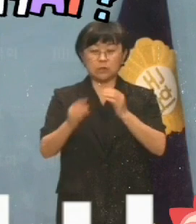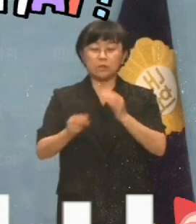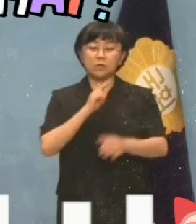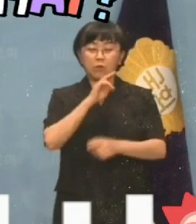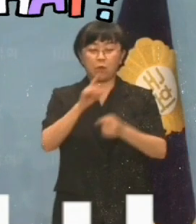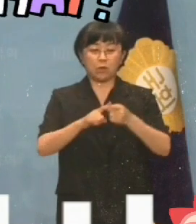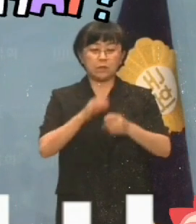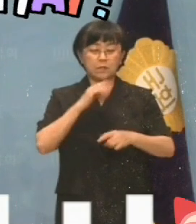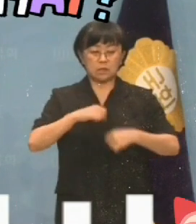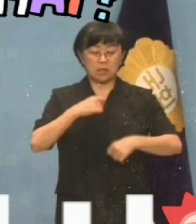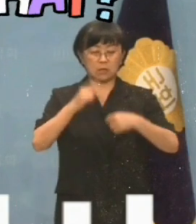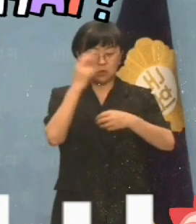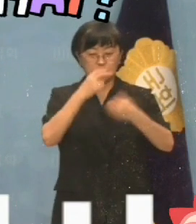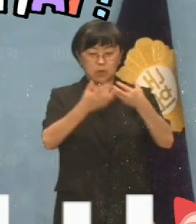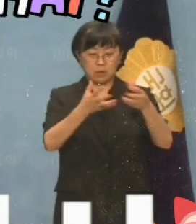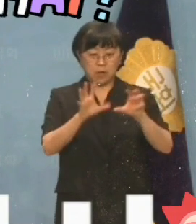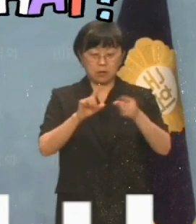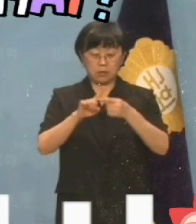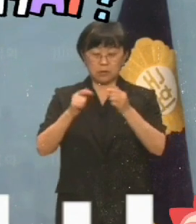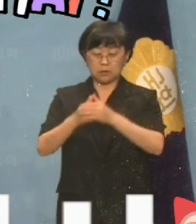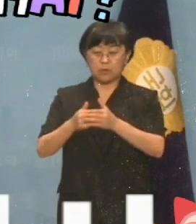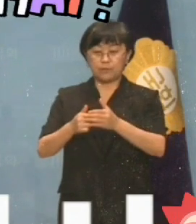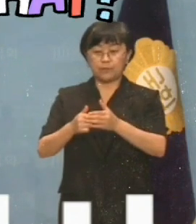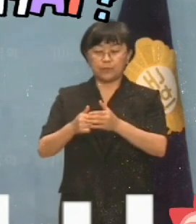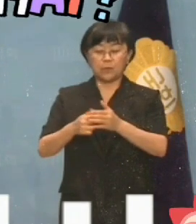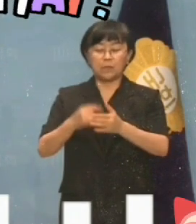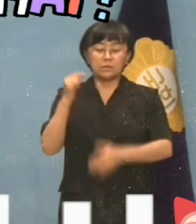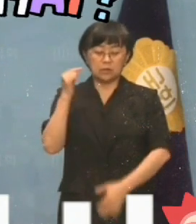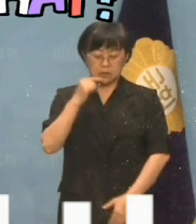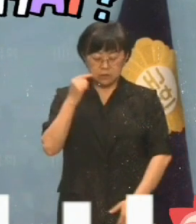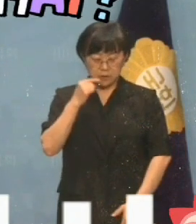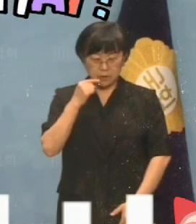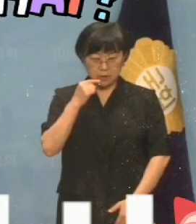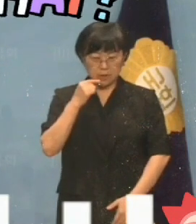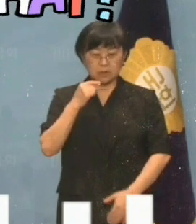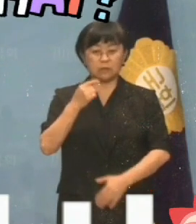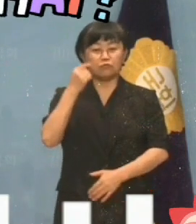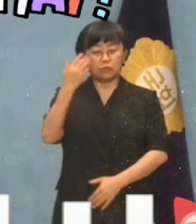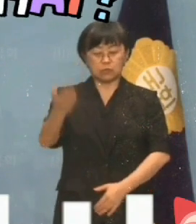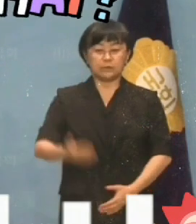구성해 국민의힘의 공천헌금수수 의혹에 대해 철저히 따져 묻겠습니다. 광고를 포함하고 있습니다.